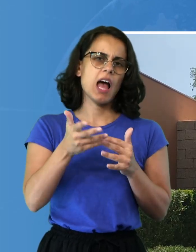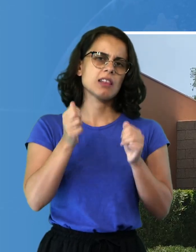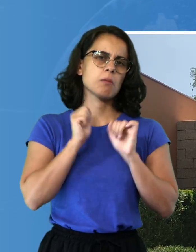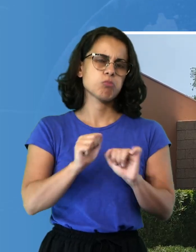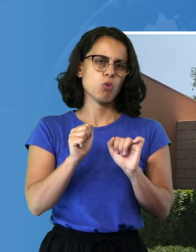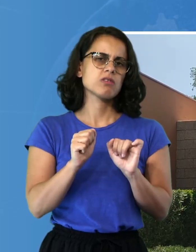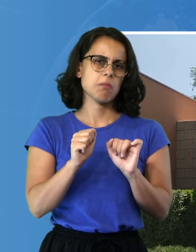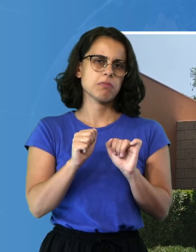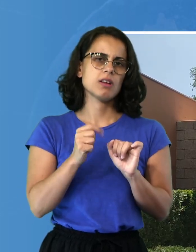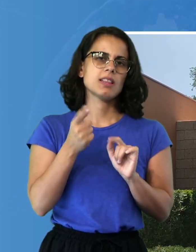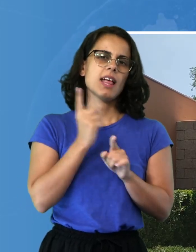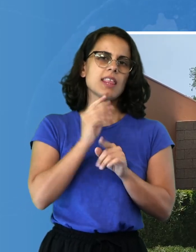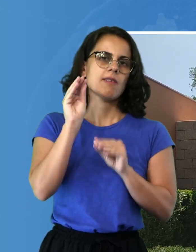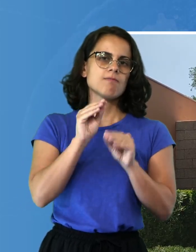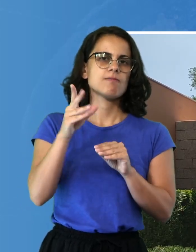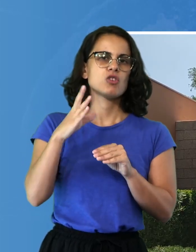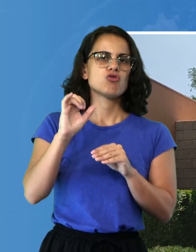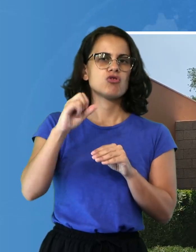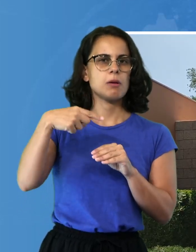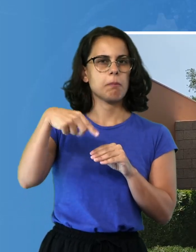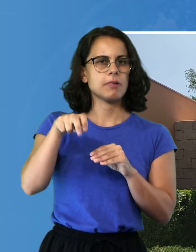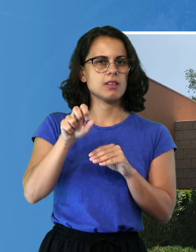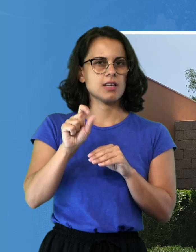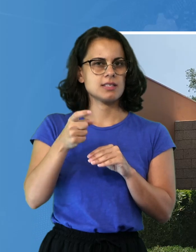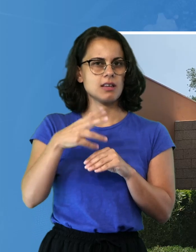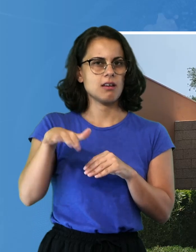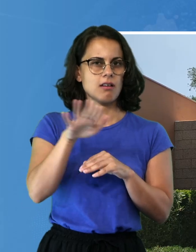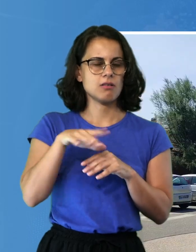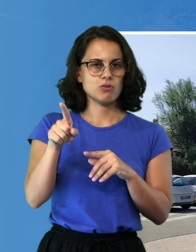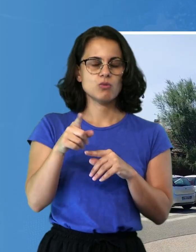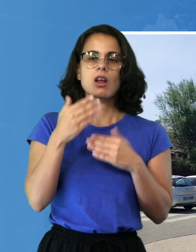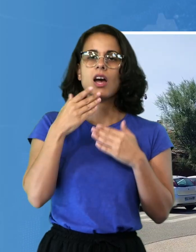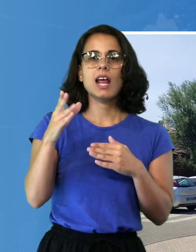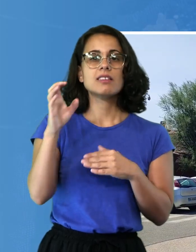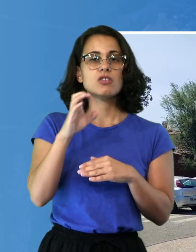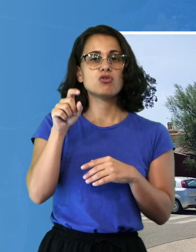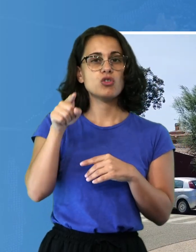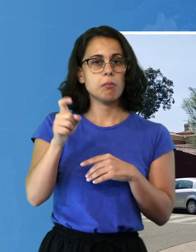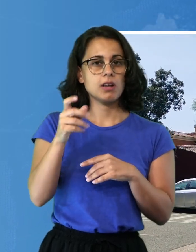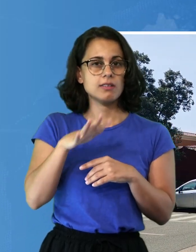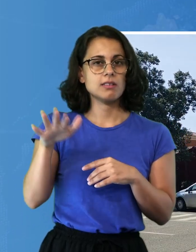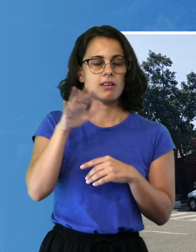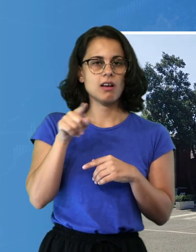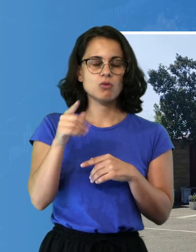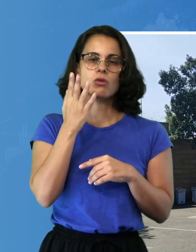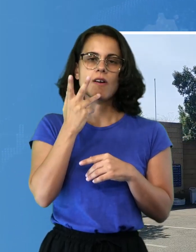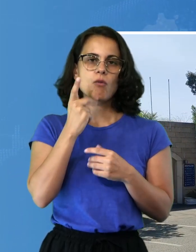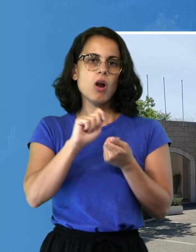contattando direttamente il Cipnes Gallura. L'iniziativa del Cipnes Gallura di riconversione di una parte del GeoVillage per l